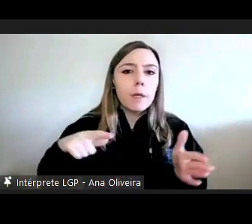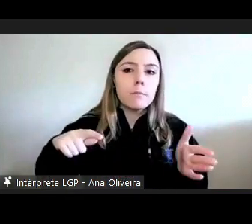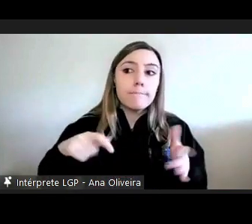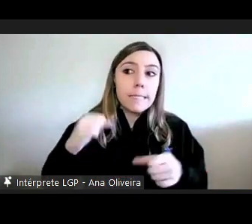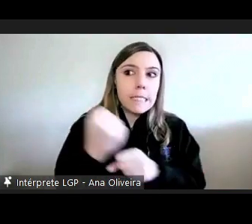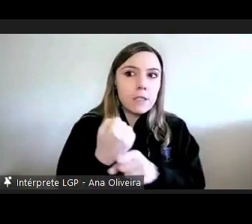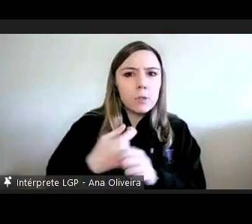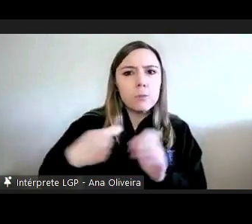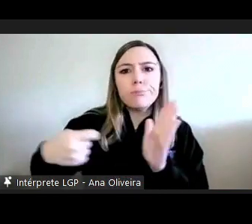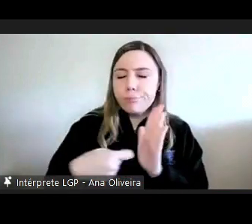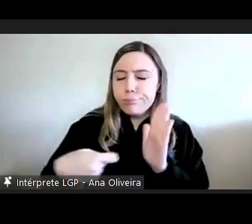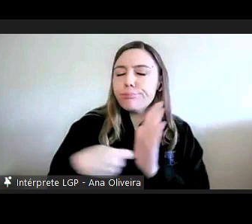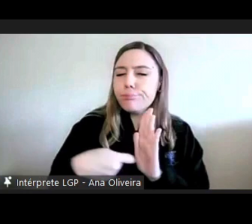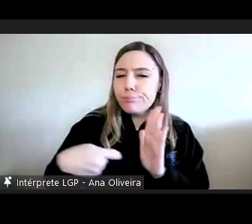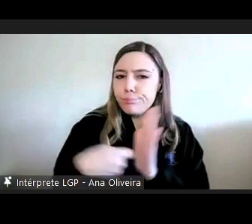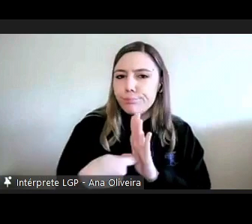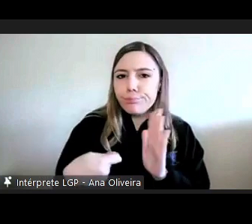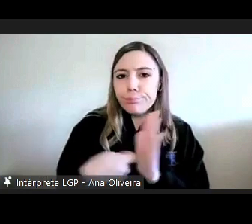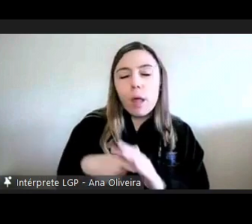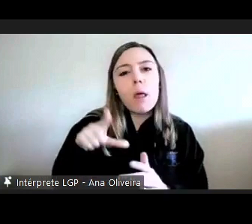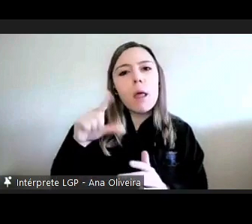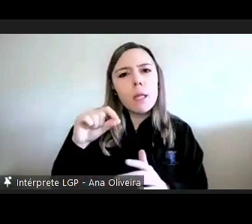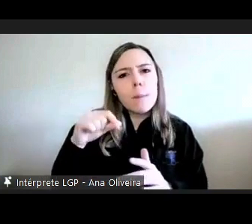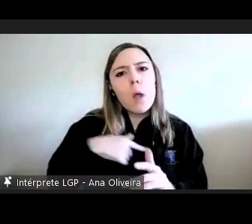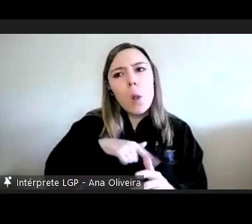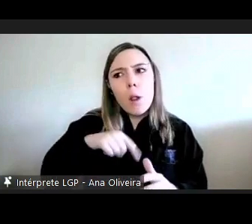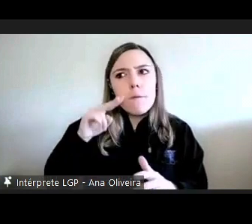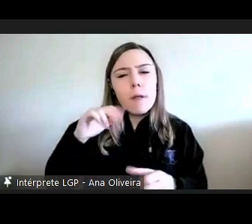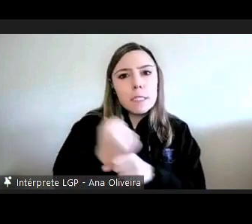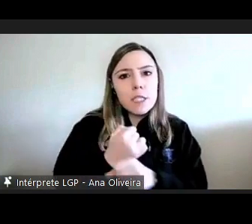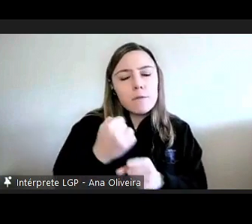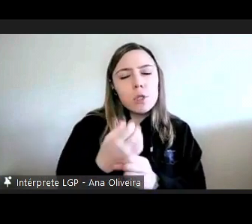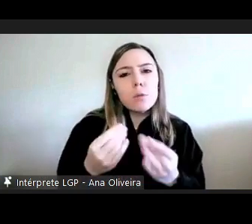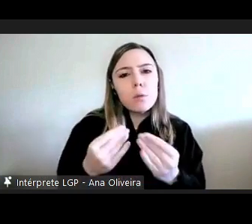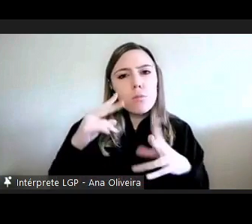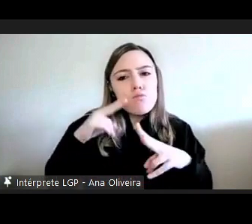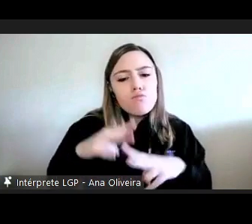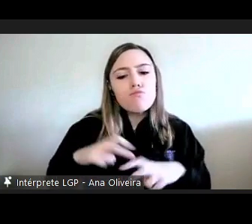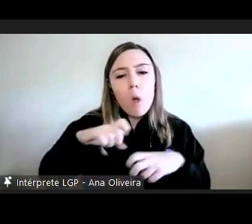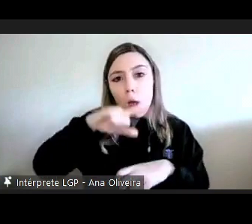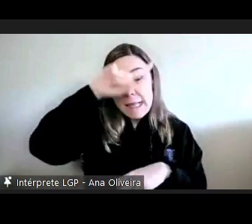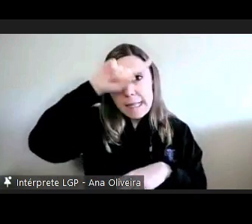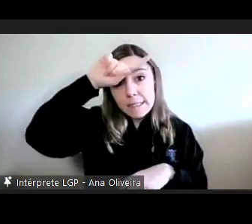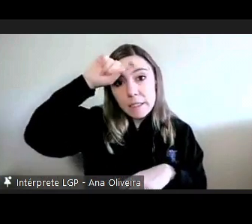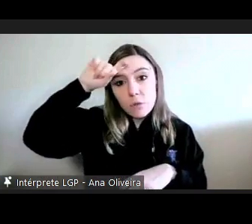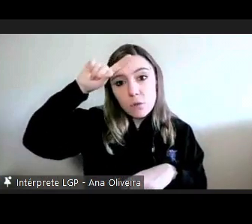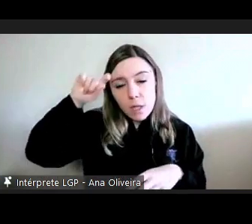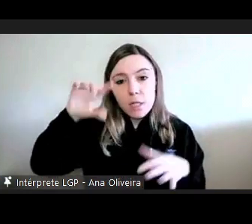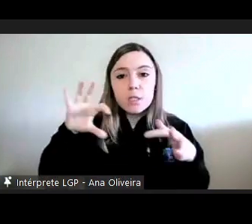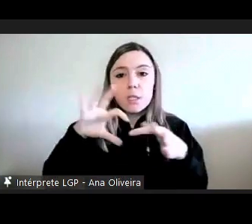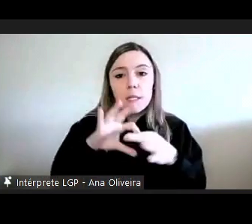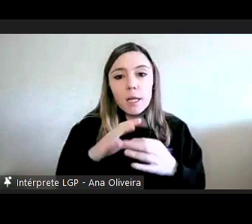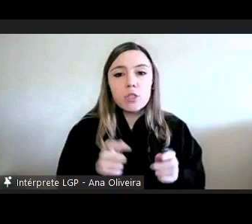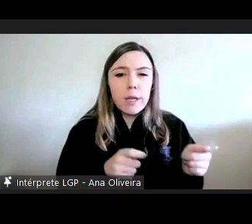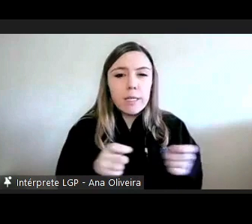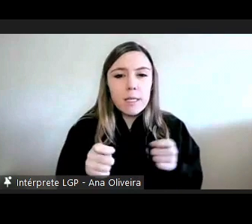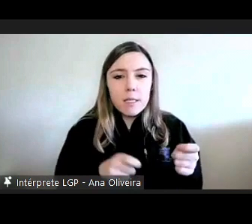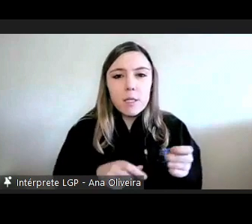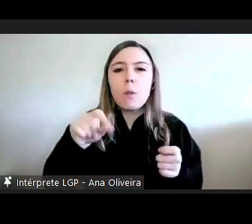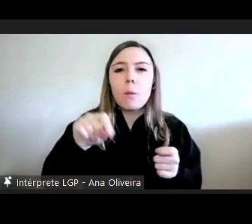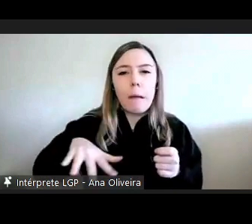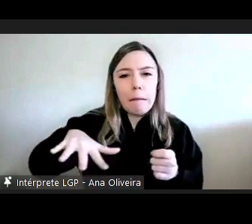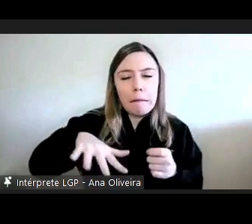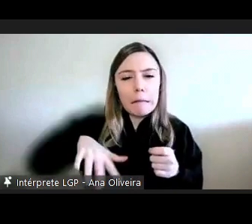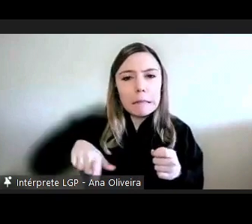serviços e detectamos em muitos serviços dificuldades dificuldades organizativas dificuldades de meios